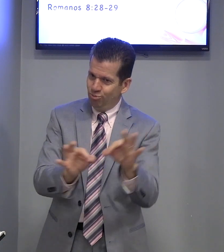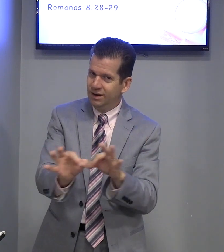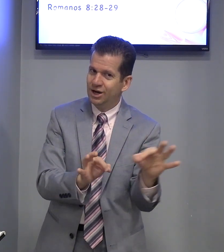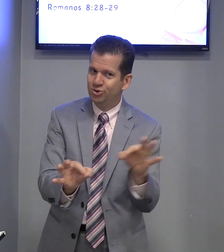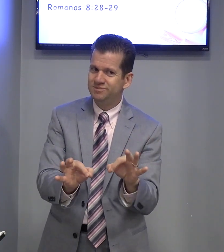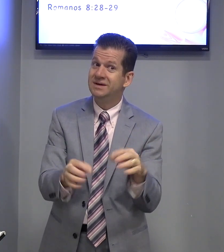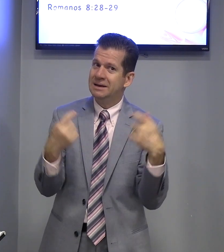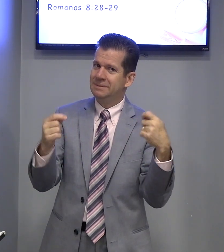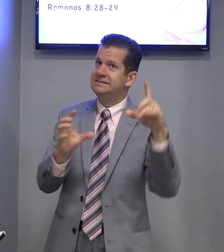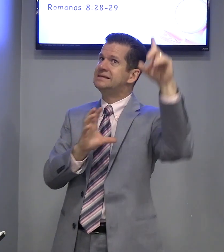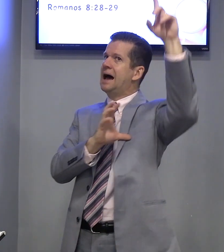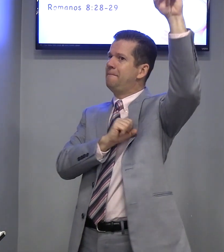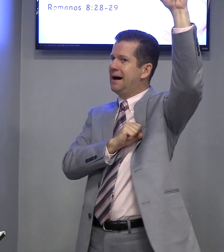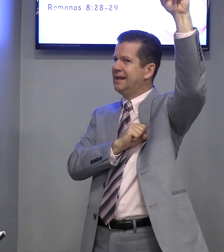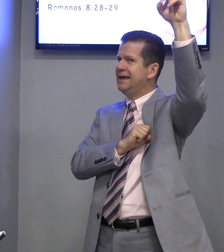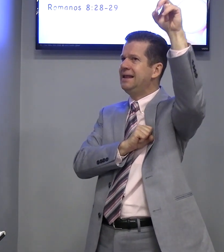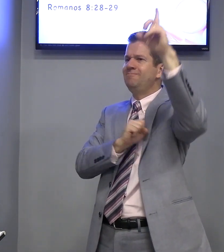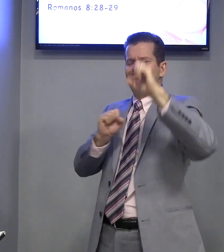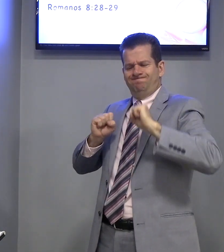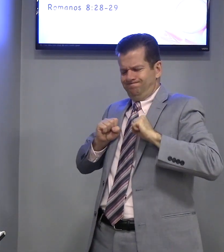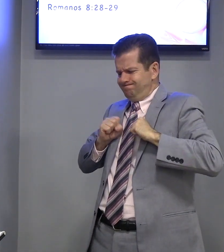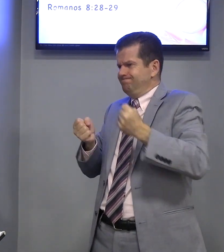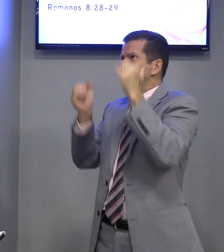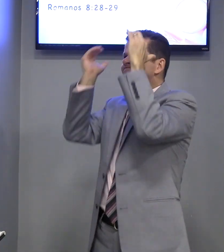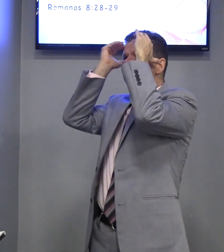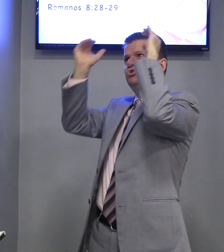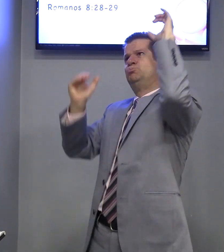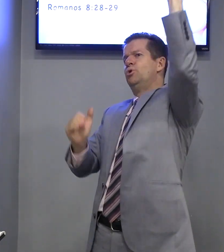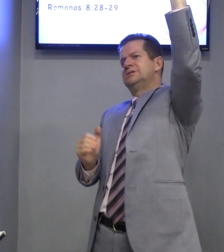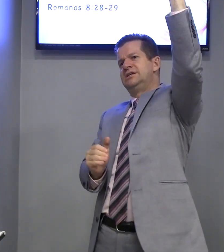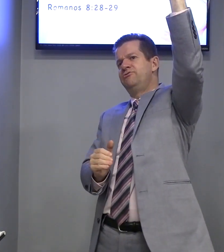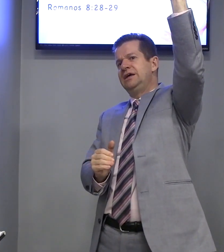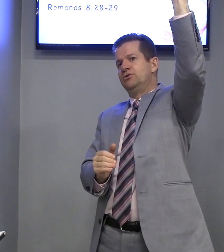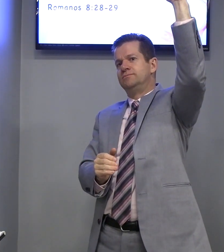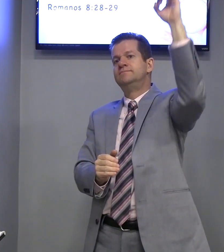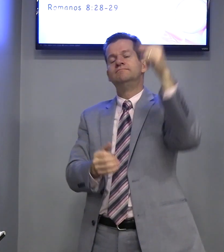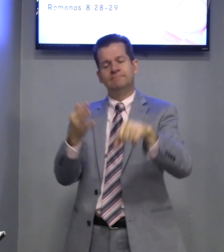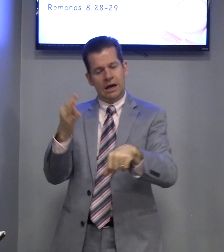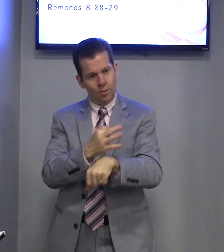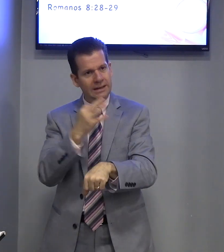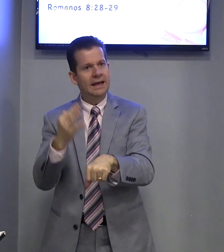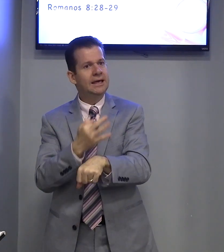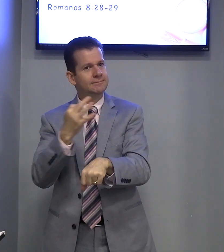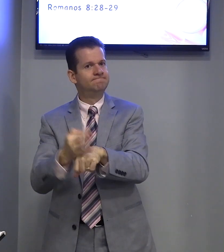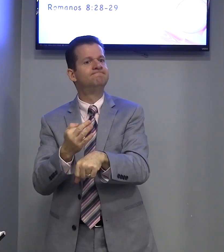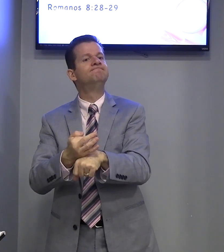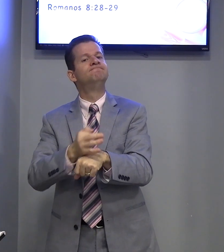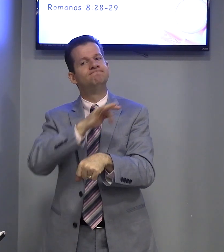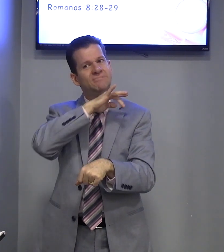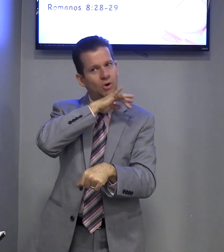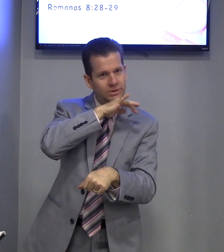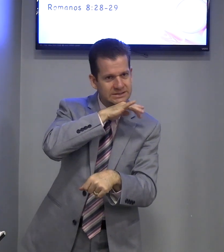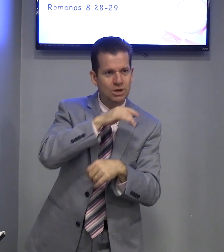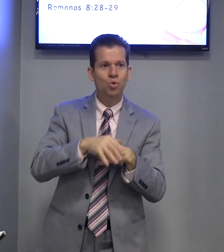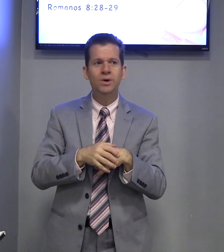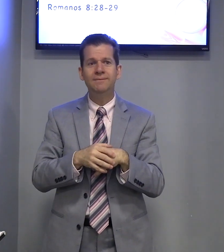um plano Precisa amar Ele Esposa servi-Lo Aguenta aí Vai acontecer o ruim